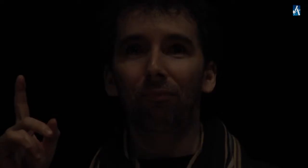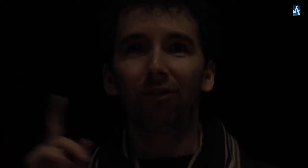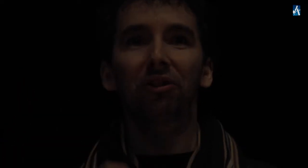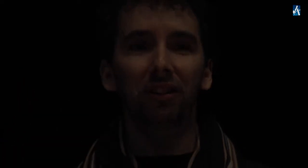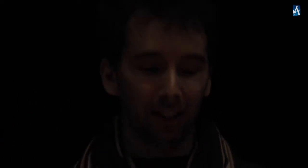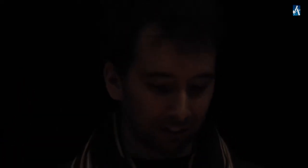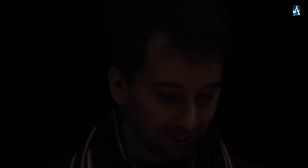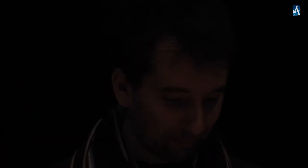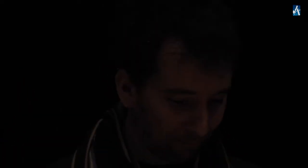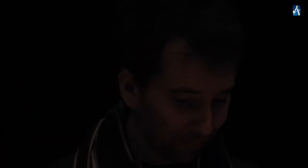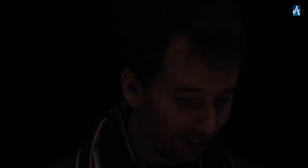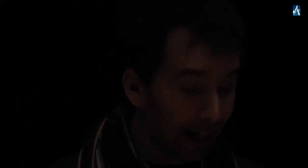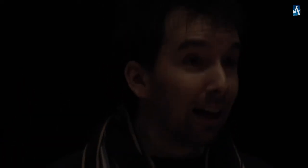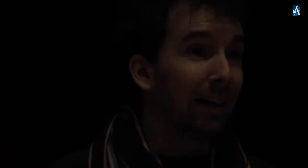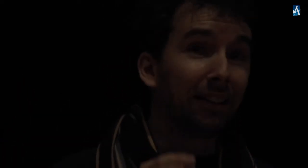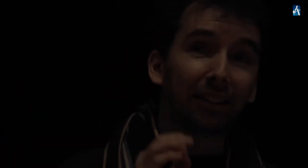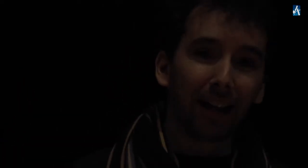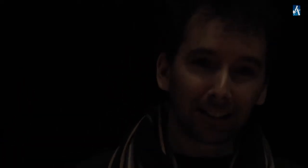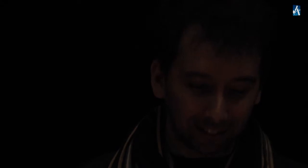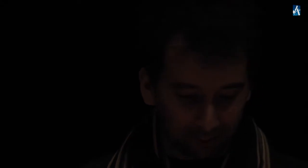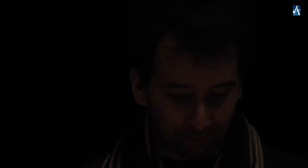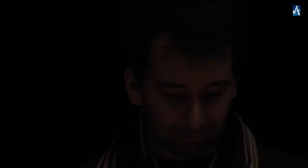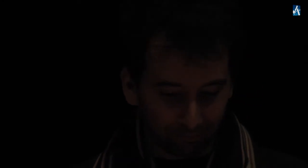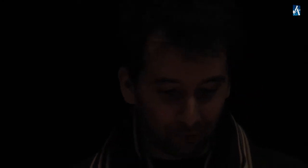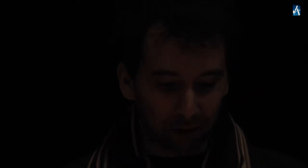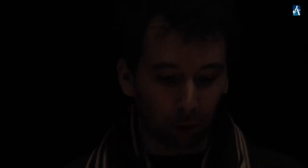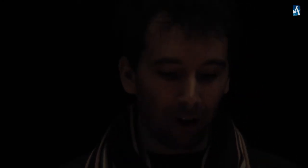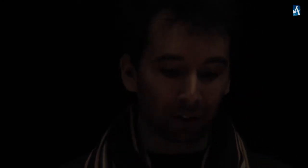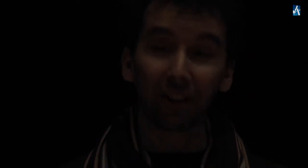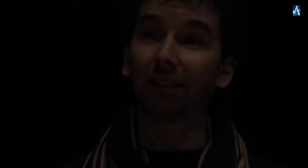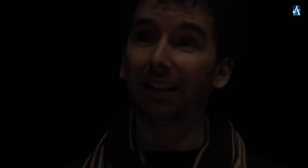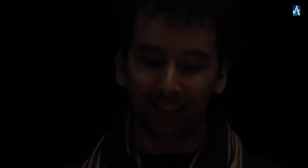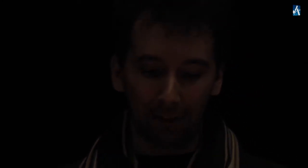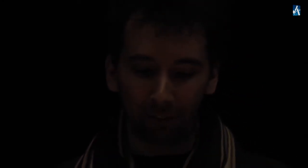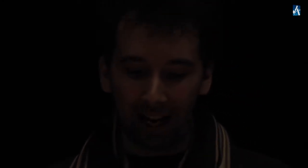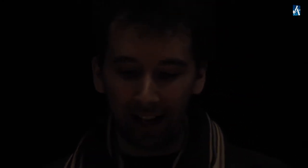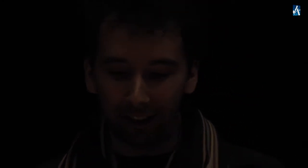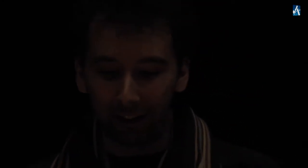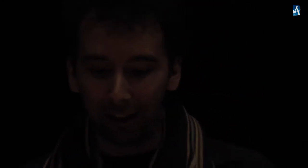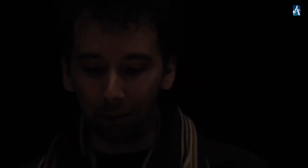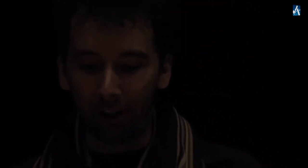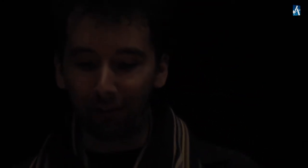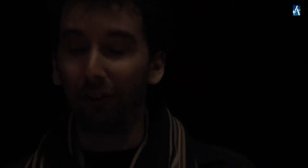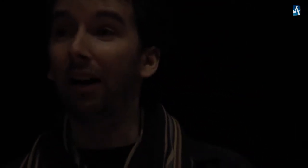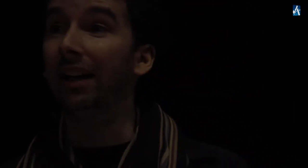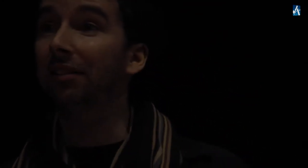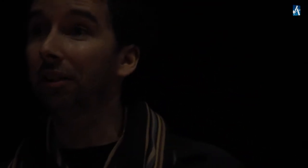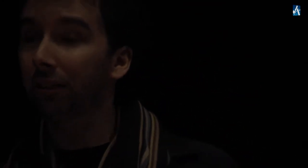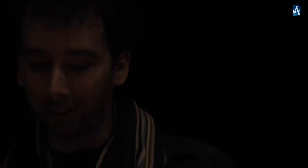Venceslas. Ladislas, fils du roi Venceslas et frère de l'infant Alexandre,